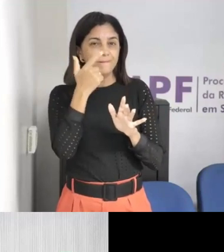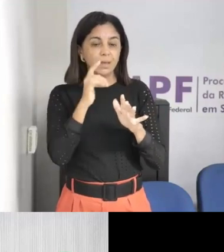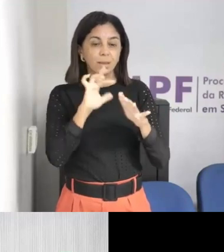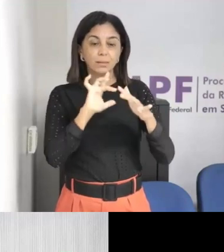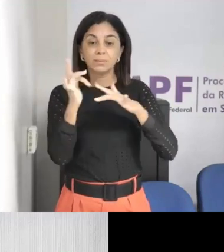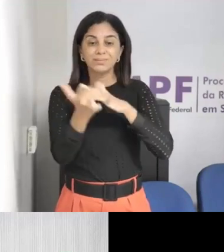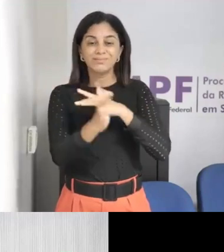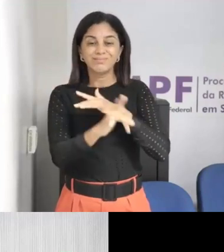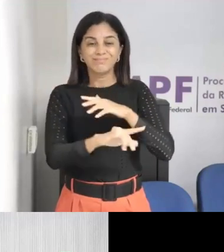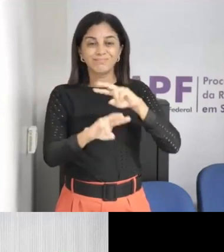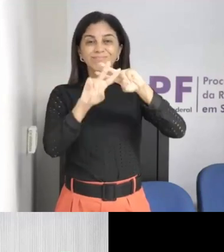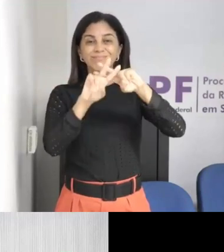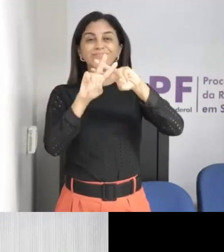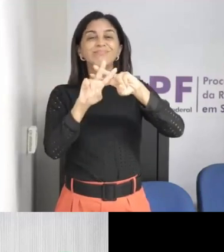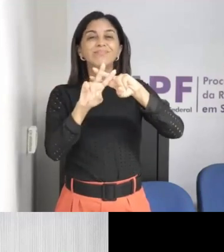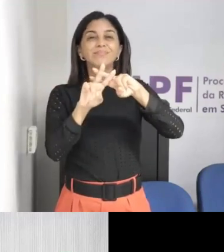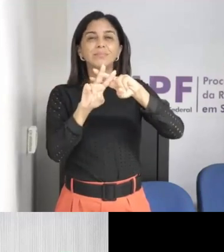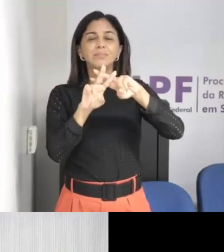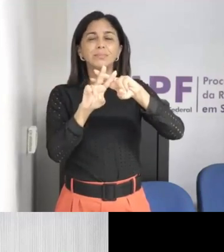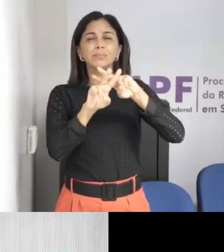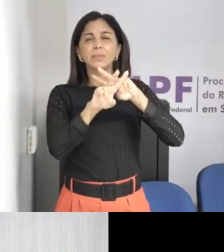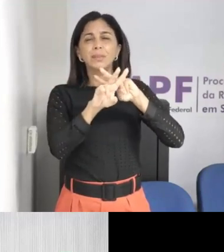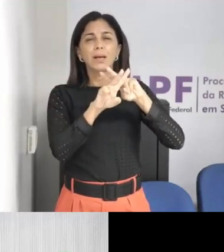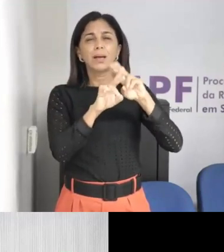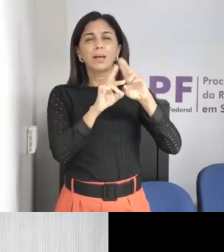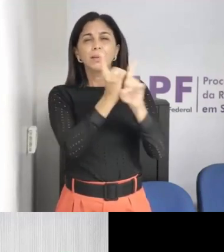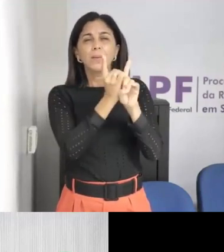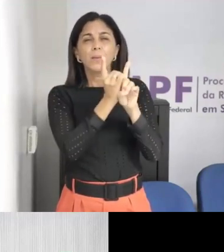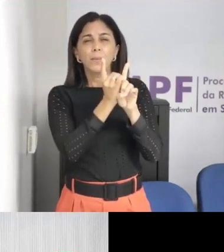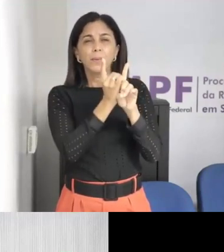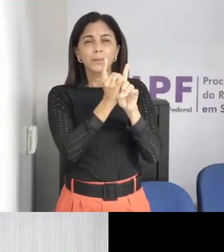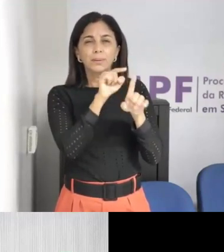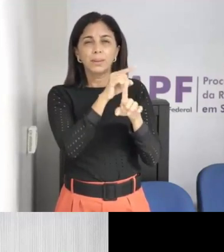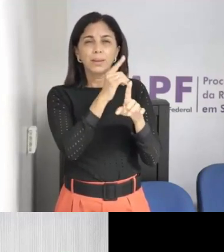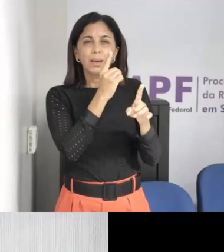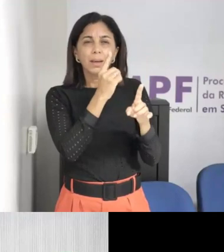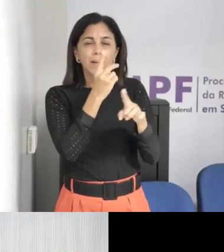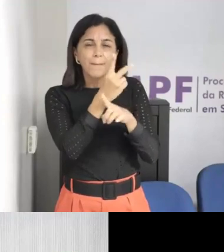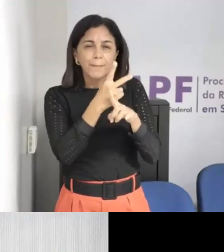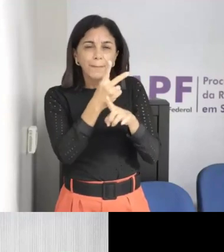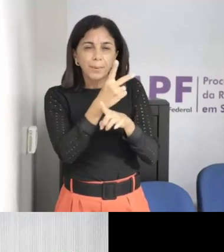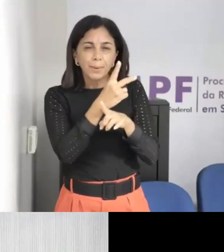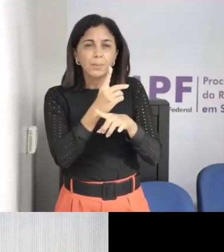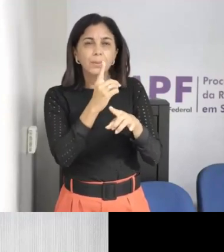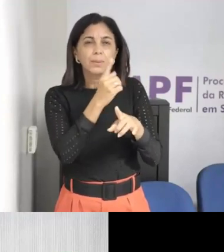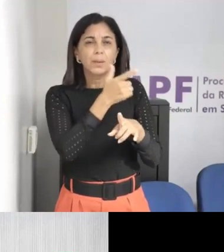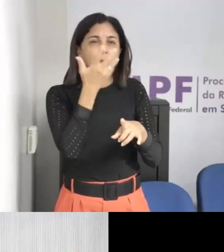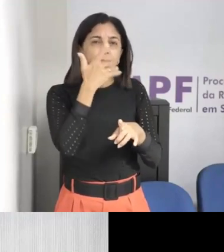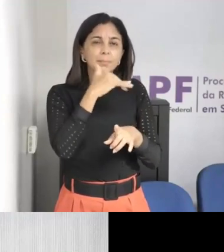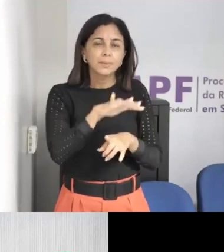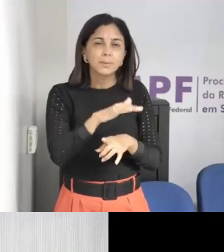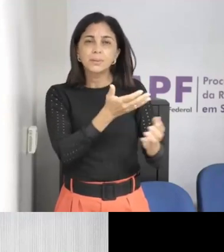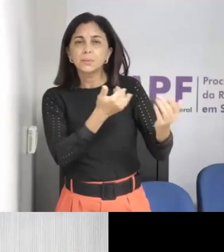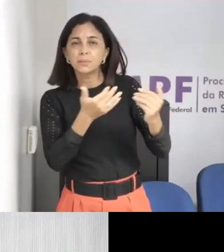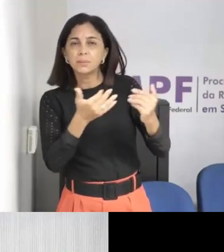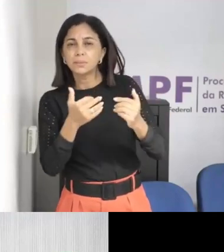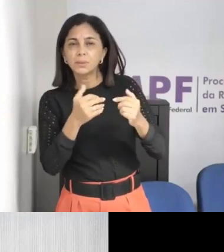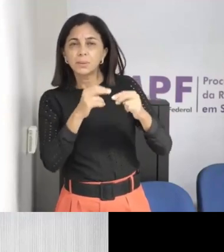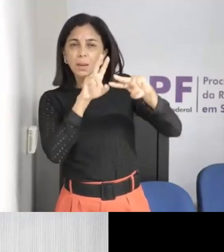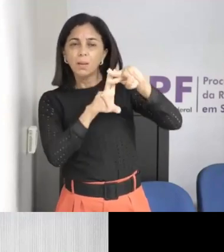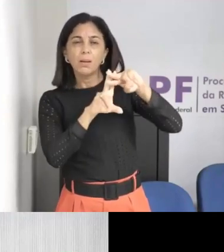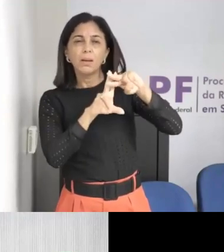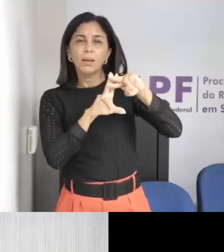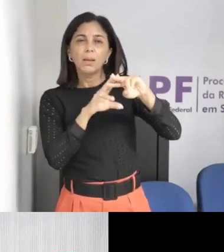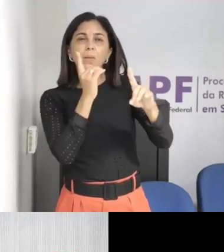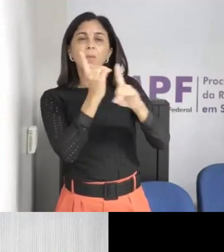essas hashtags em um certo momento vai servir ali de mapeamento para esses criminosos poderem chegar até as crianças e os adolescentes. E eu queria entender,